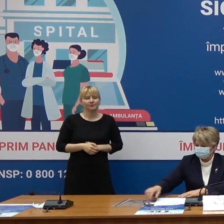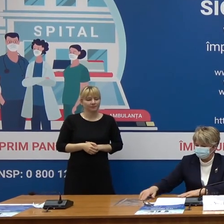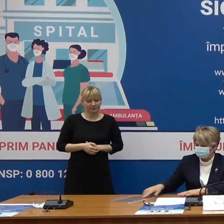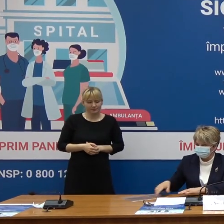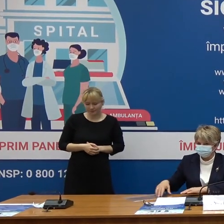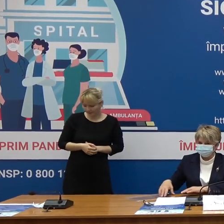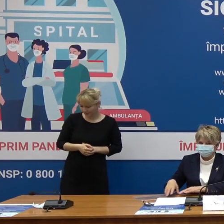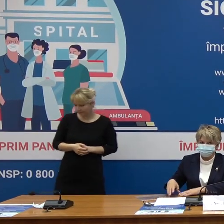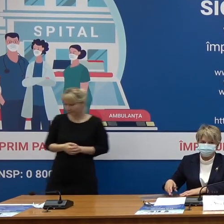Vă mulțumim frumos pentru